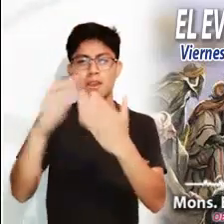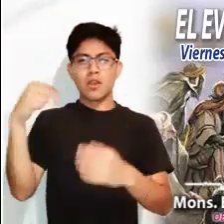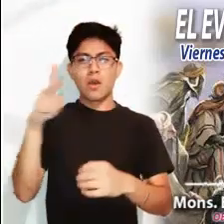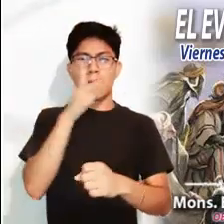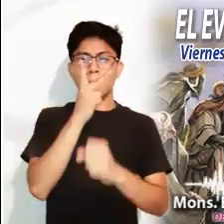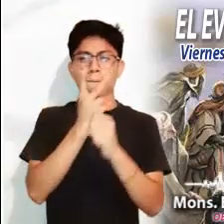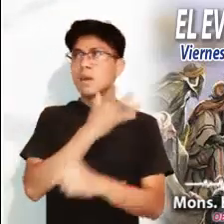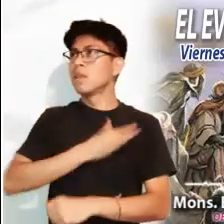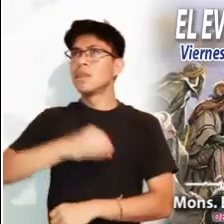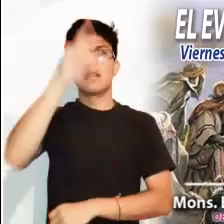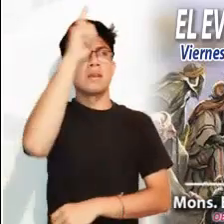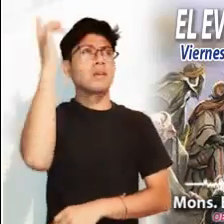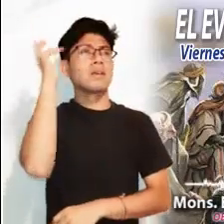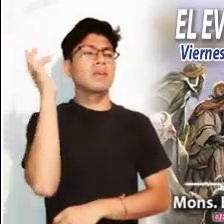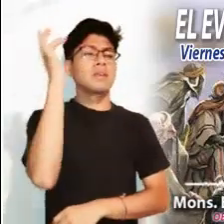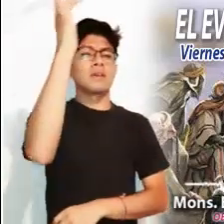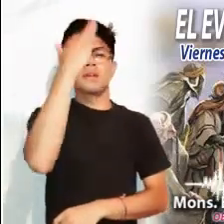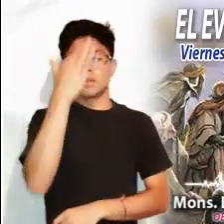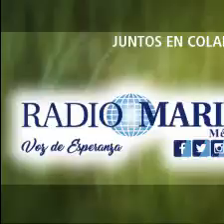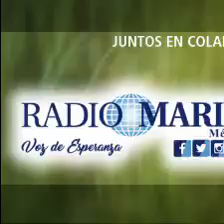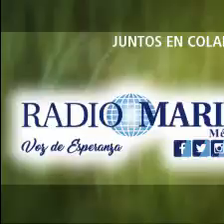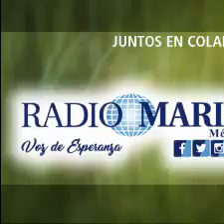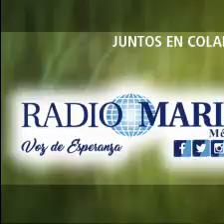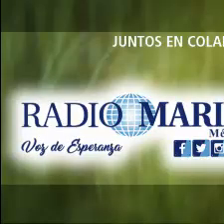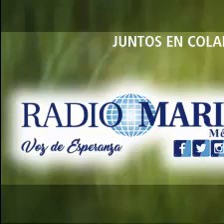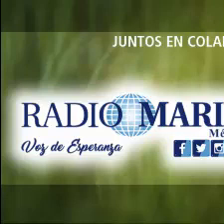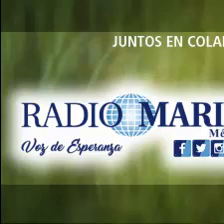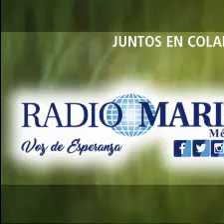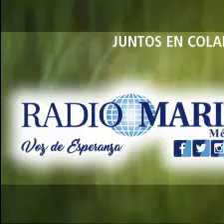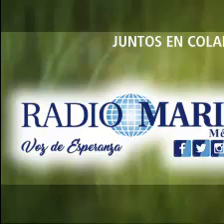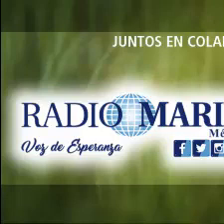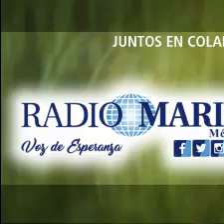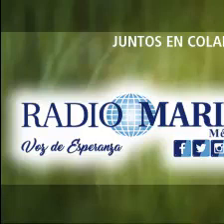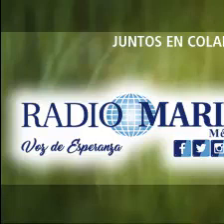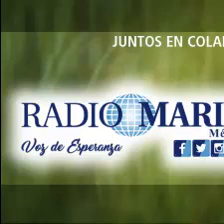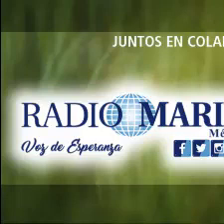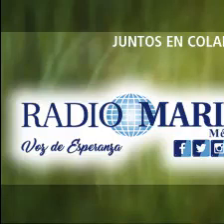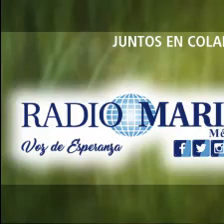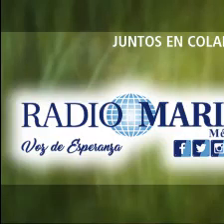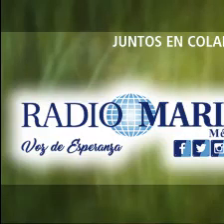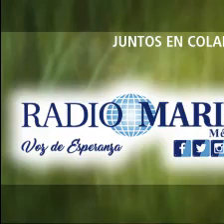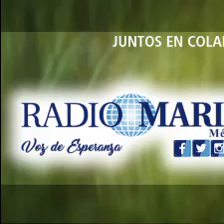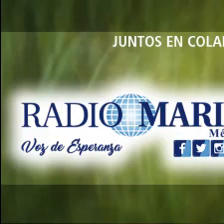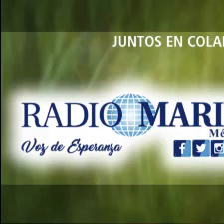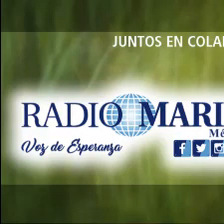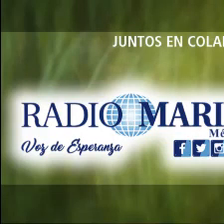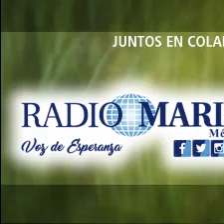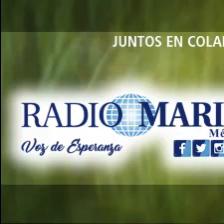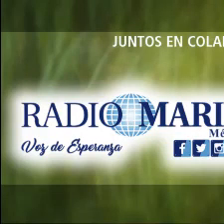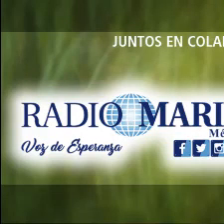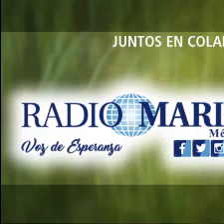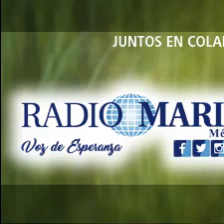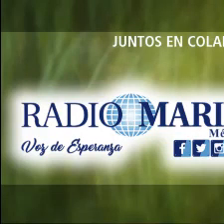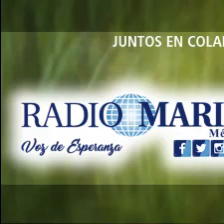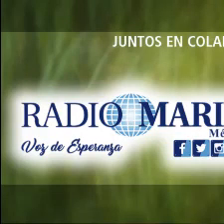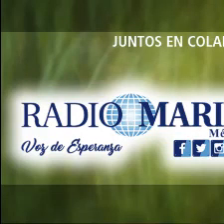nosotros preparados para la venida del Hijo del Hombre. El Señor te bendiga